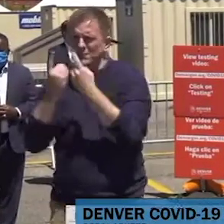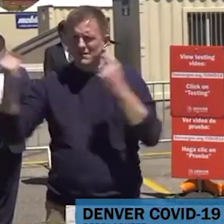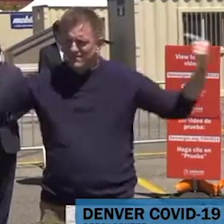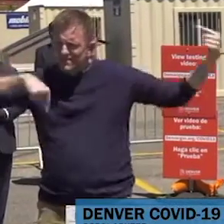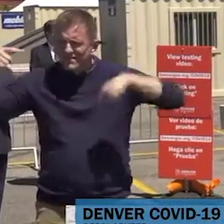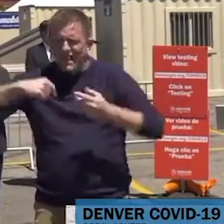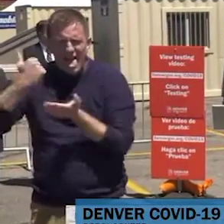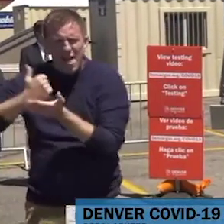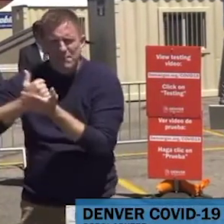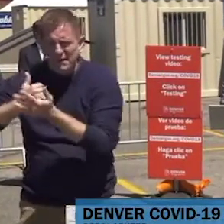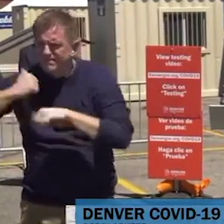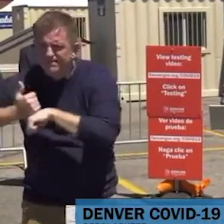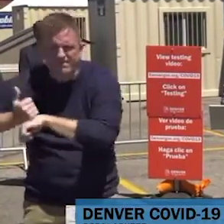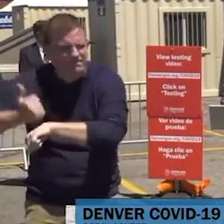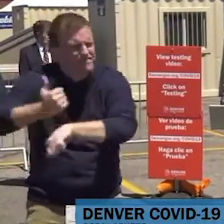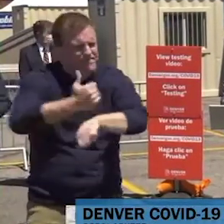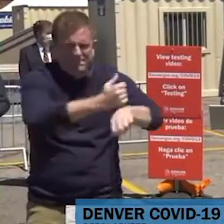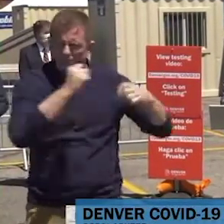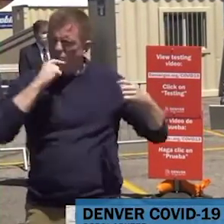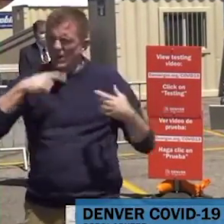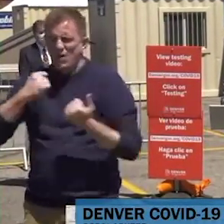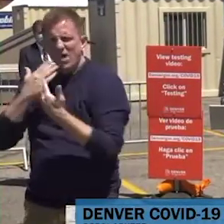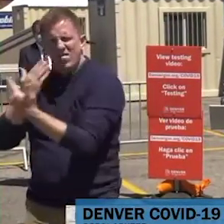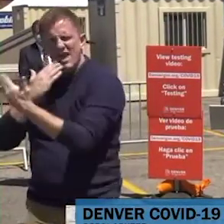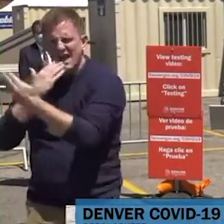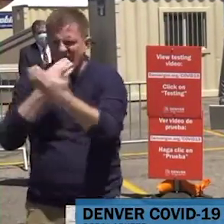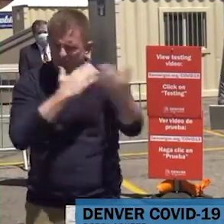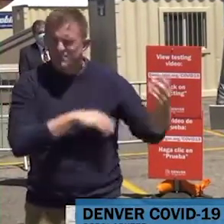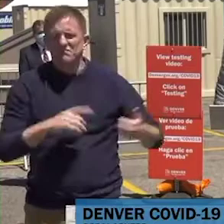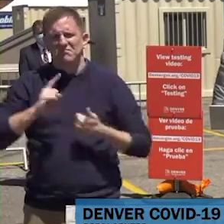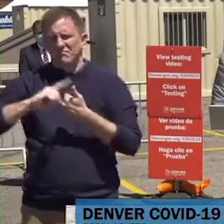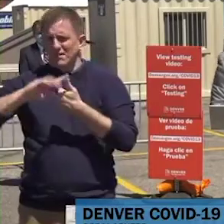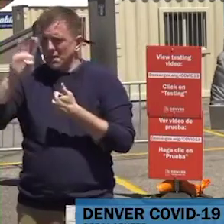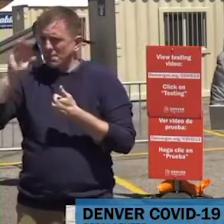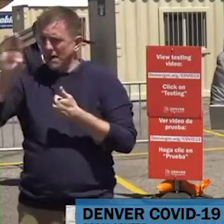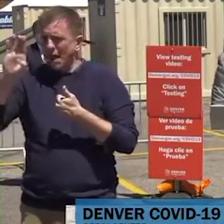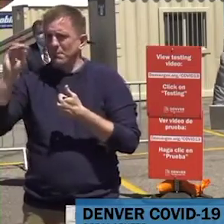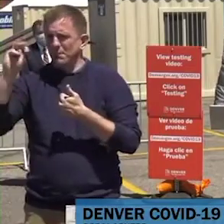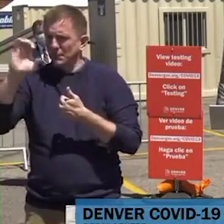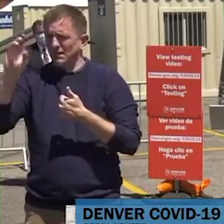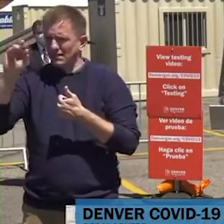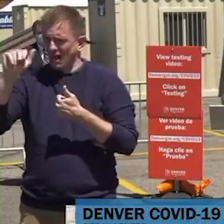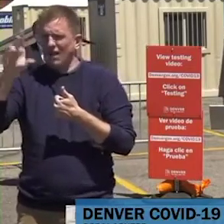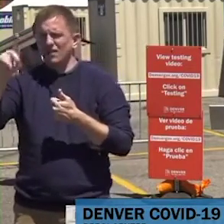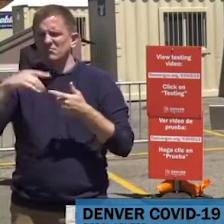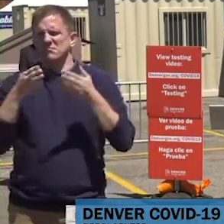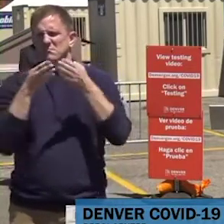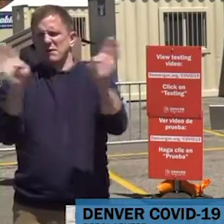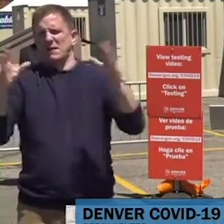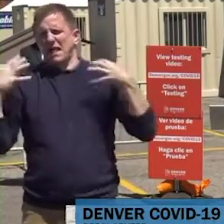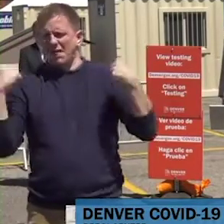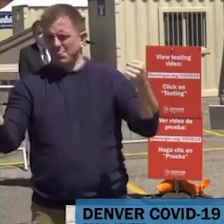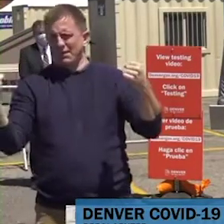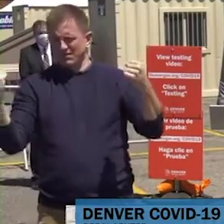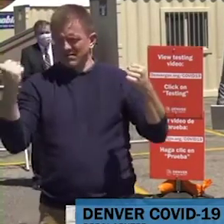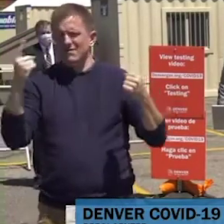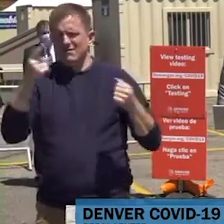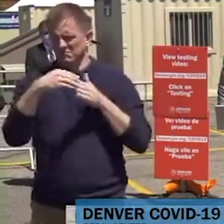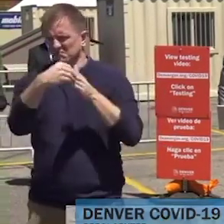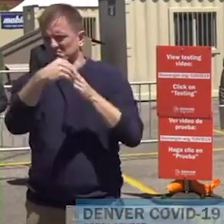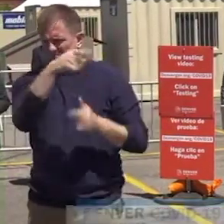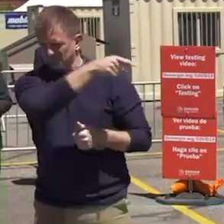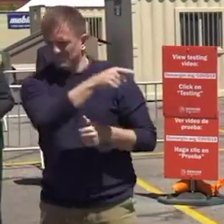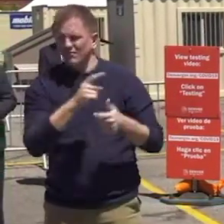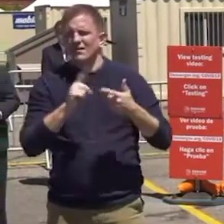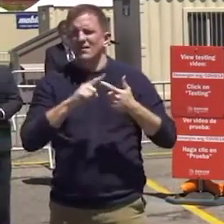queremos celebrarlos también. Quiero agradecerle a Bob McDonald, el director de salud pública y ambiental, el jefe Payson de la